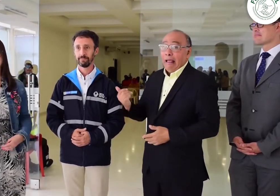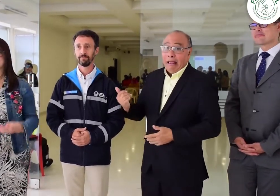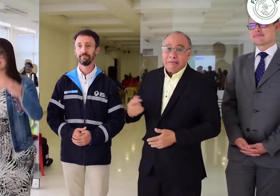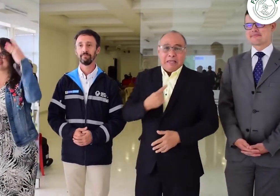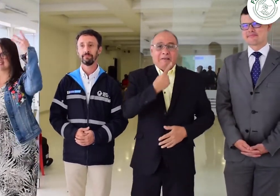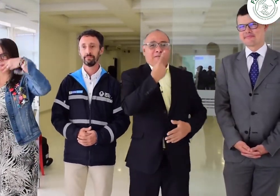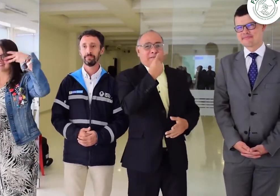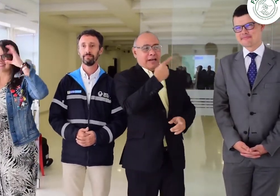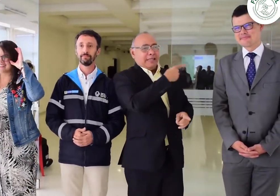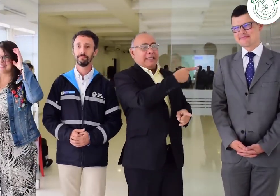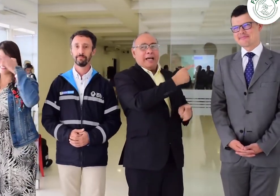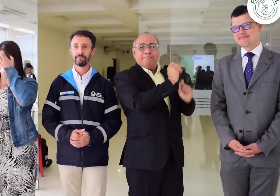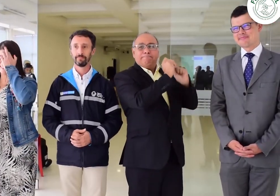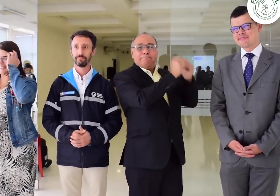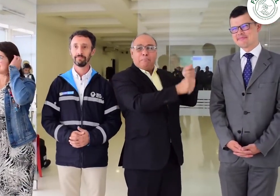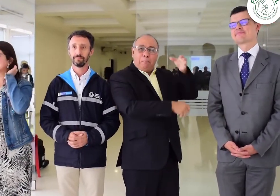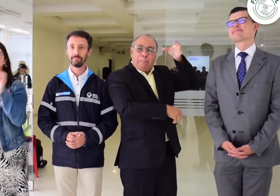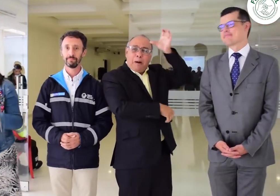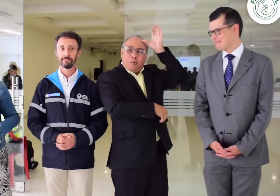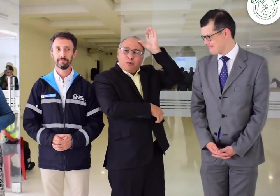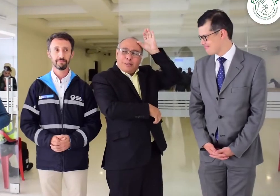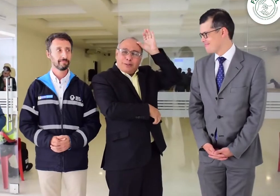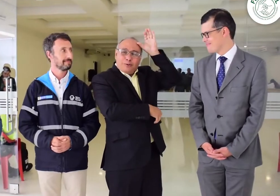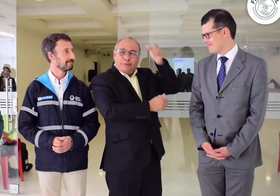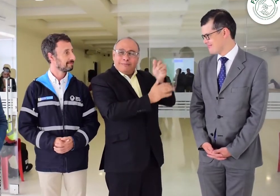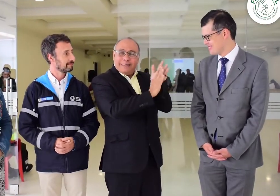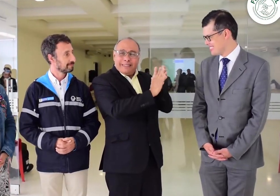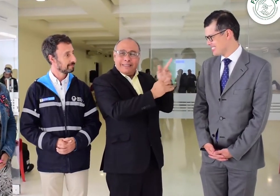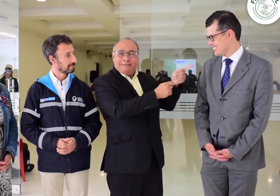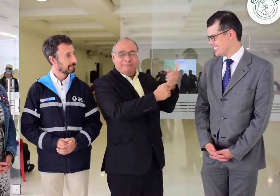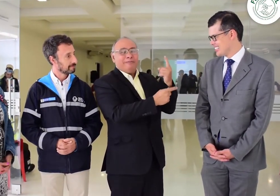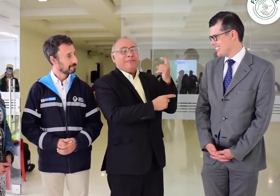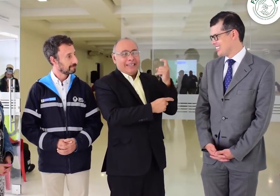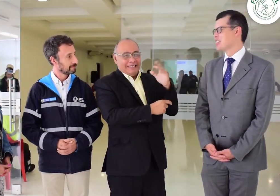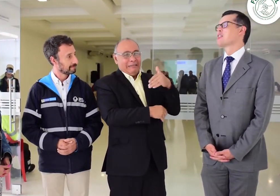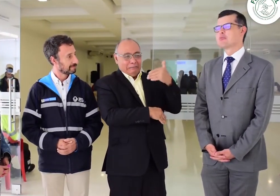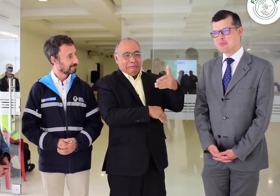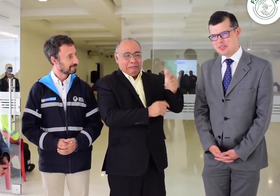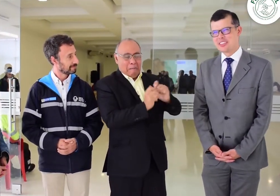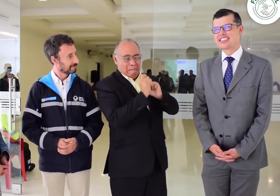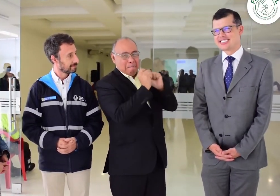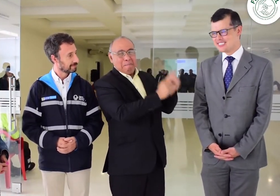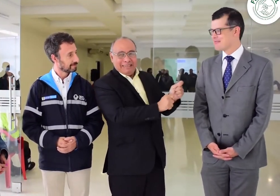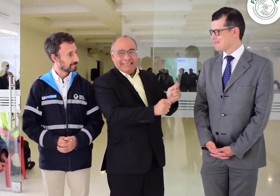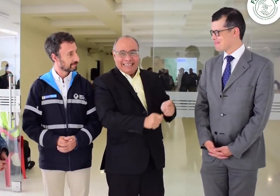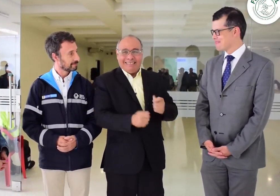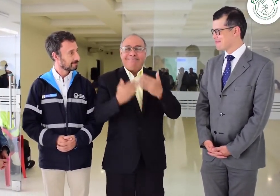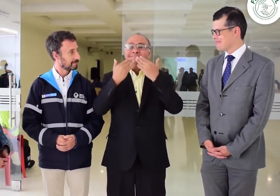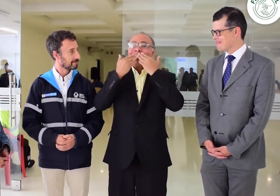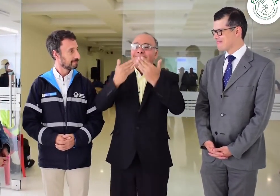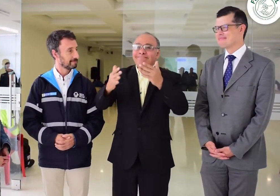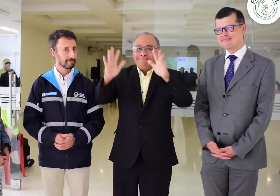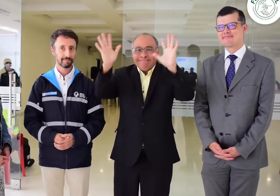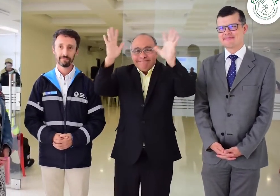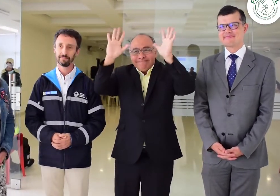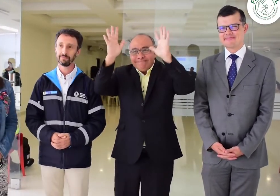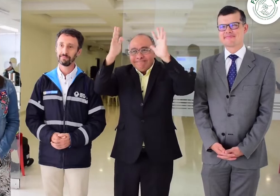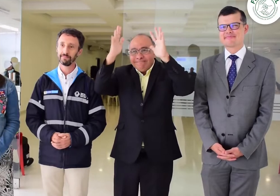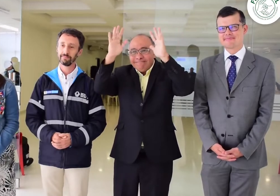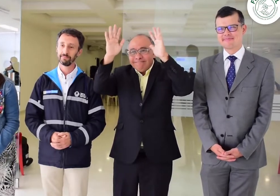Muy bien, nos falta el viceministro. Nos falta bautizar a nuestro viceministro. Lo haremos prontamente. Muchas gracias a